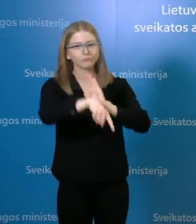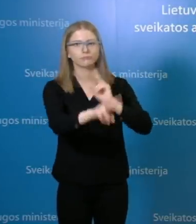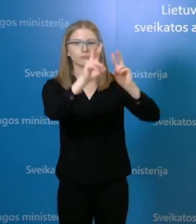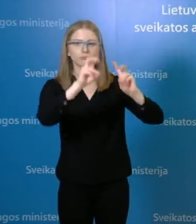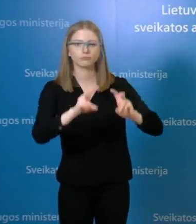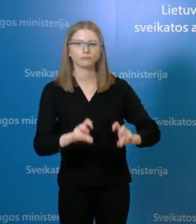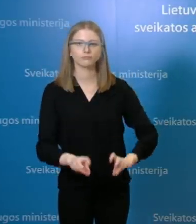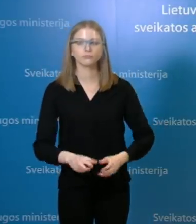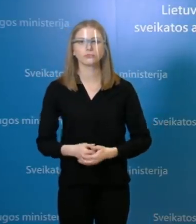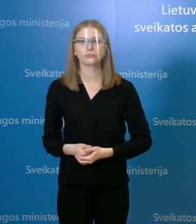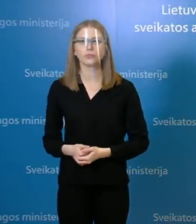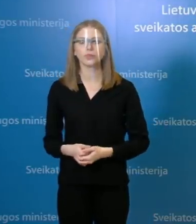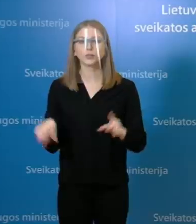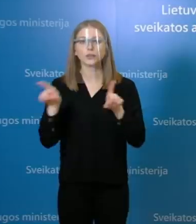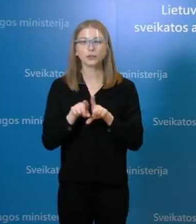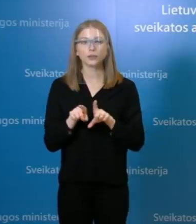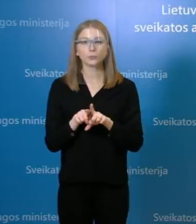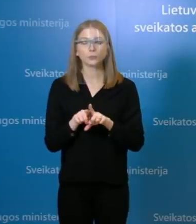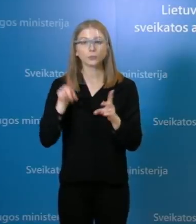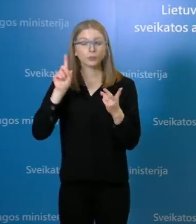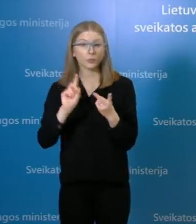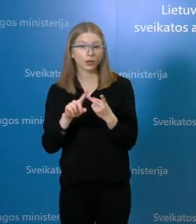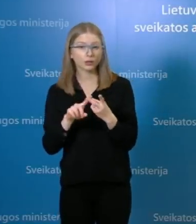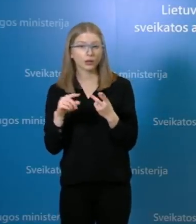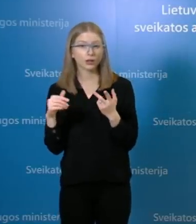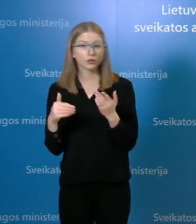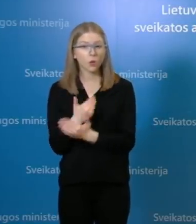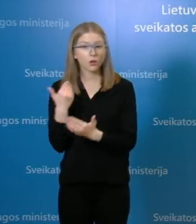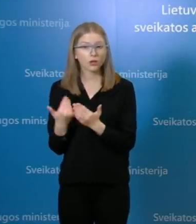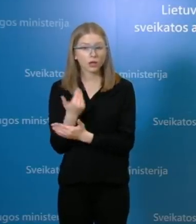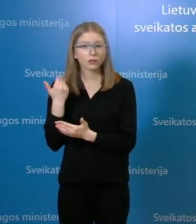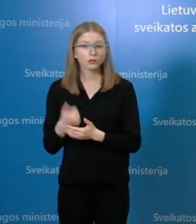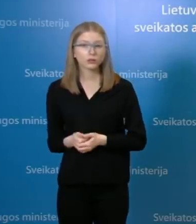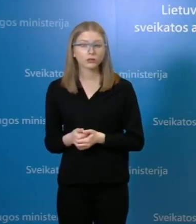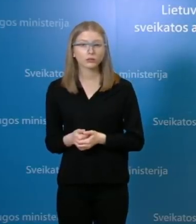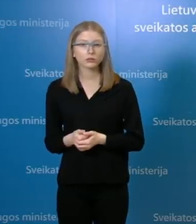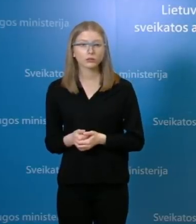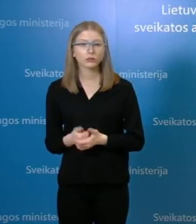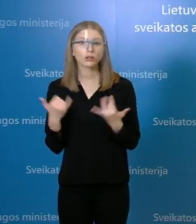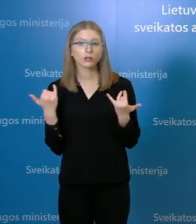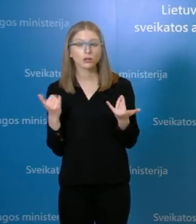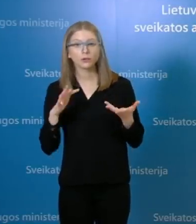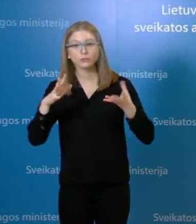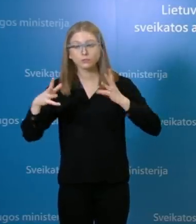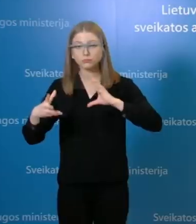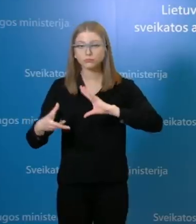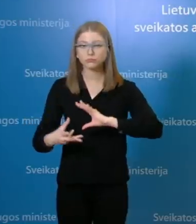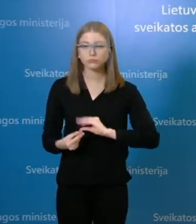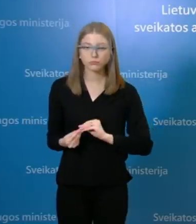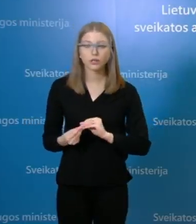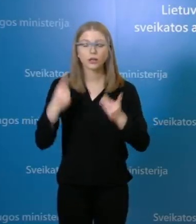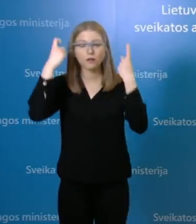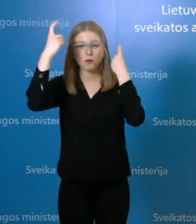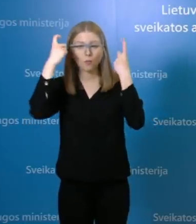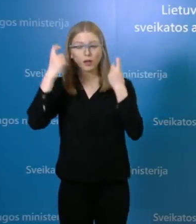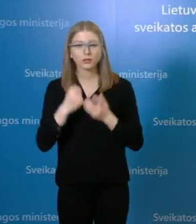Tai taip pat norėčiau pristatyti kitą aktualią informaciją, tai yra apibendrinti apie pristatytų židinius informaciją.